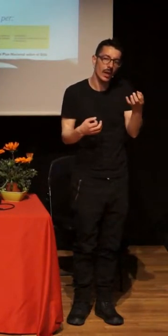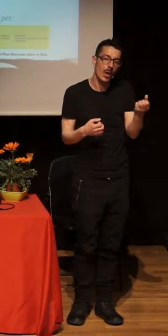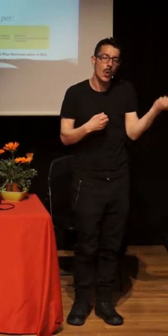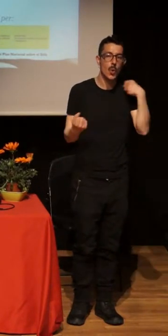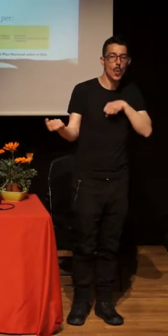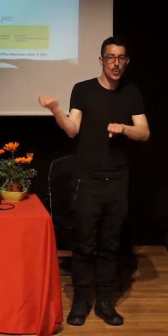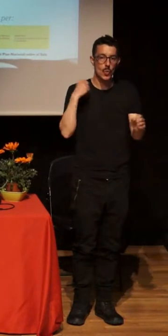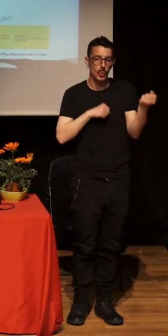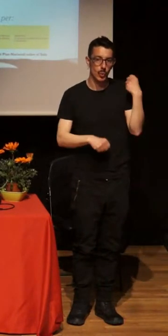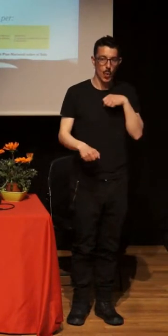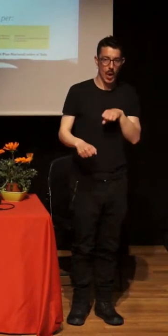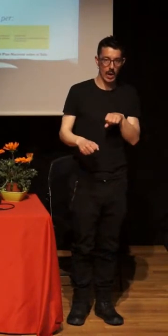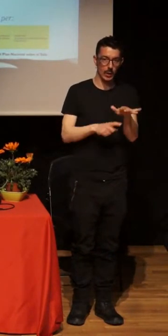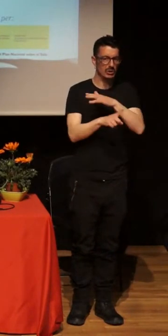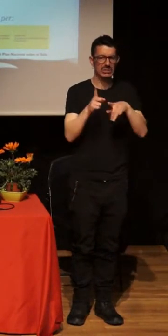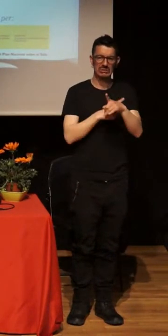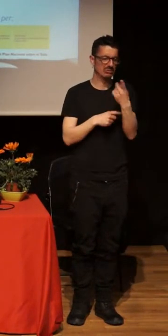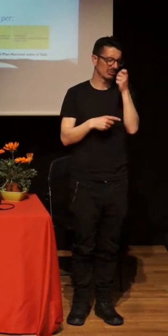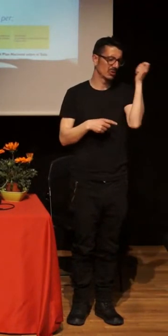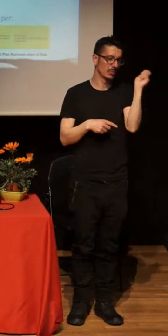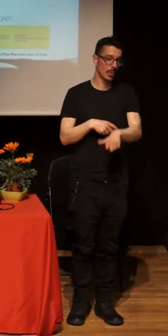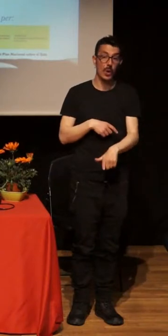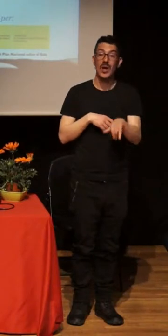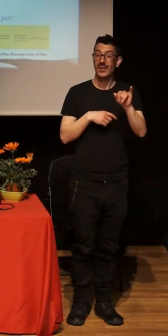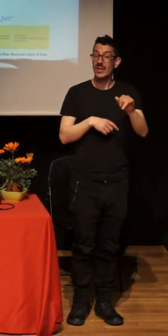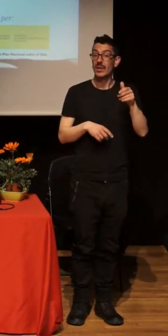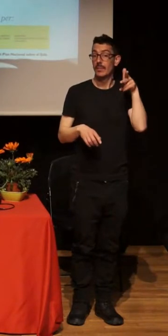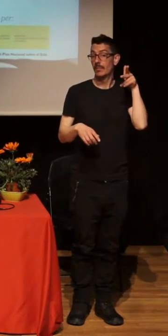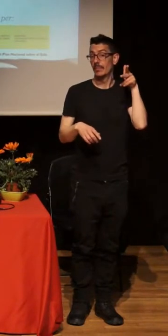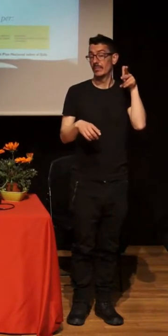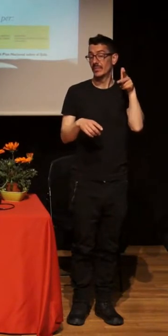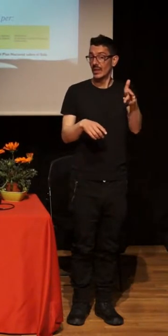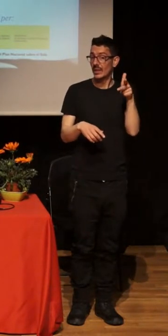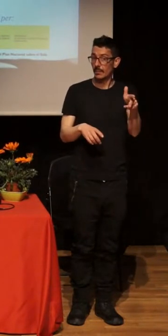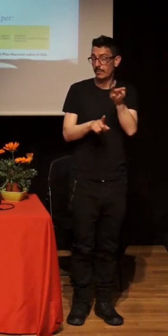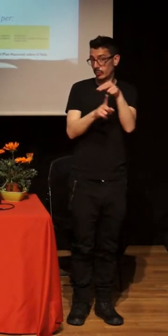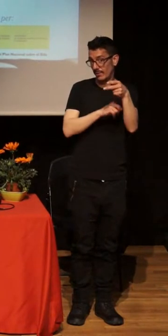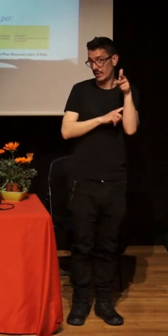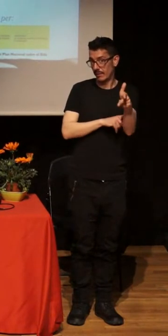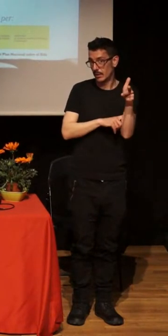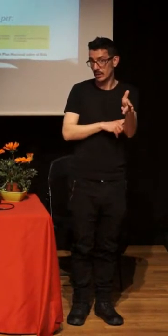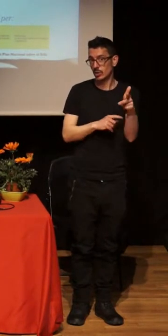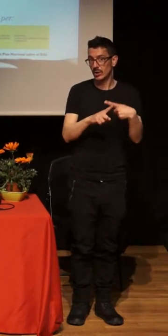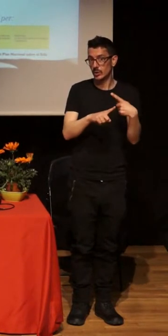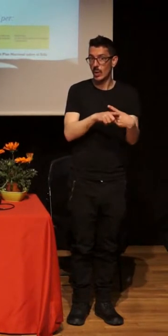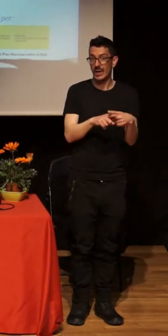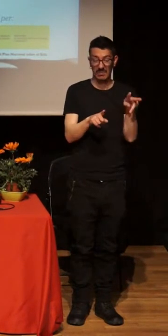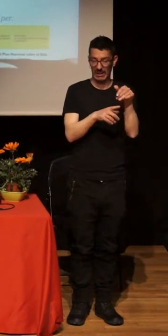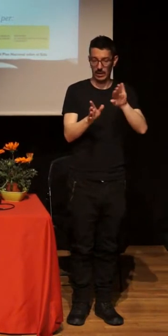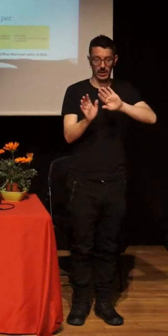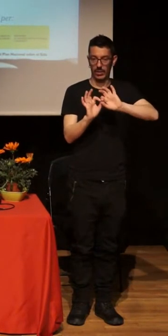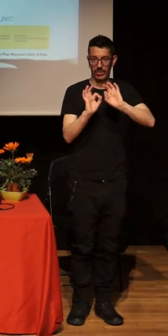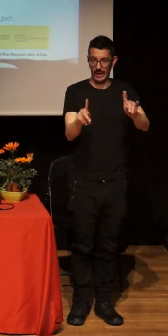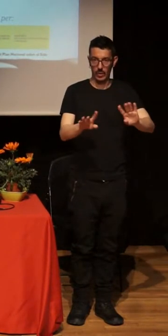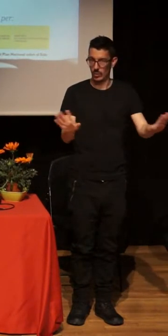momento se vinculaba a ninguna perspectiva de derechos sexuales de ningún tipo. De aquello de promover una especie de buenrollismo,